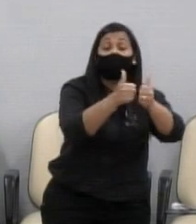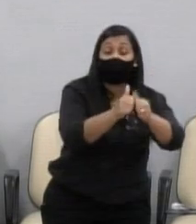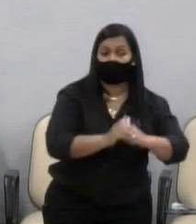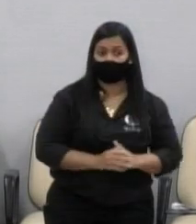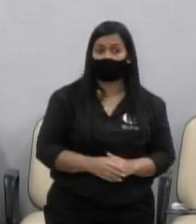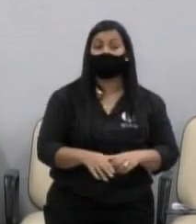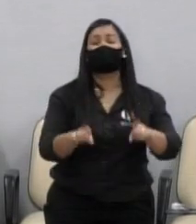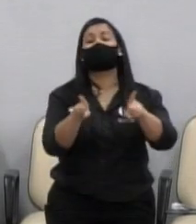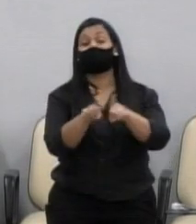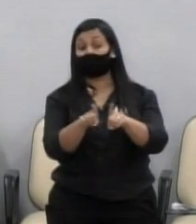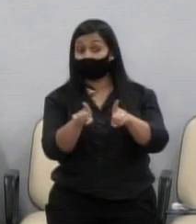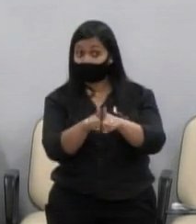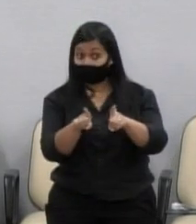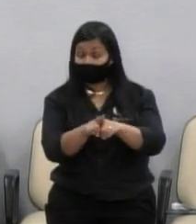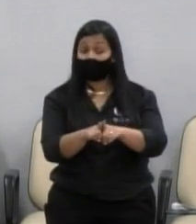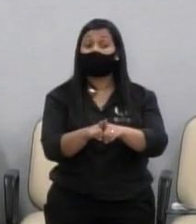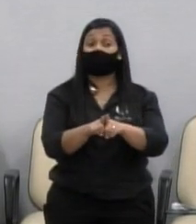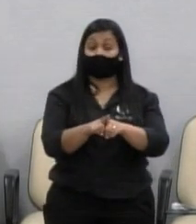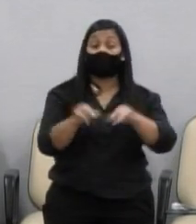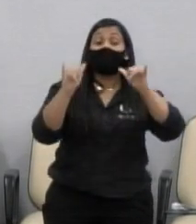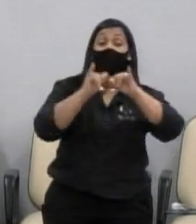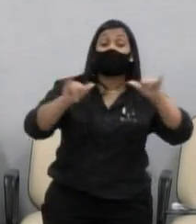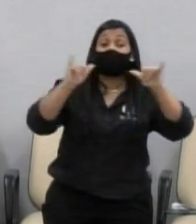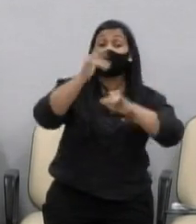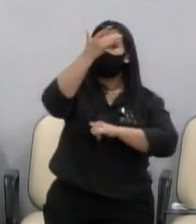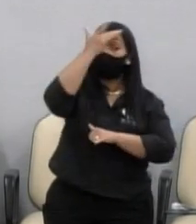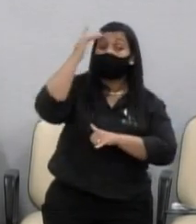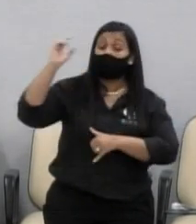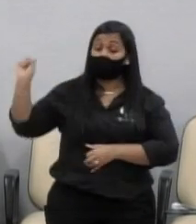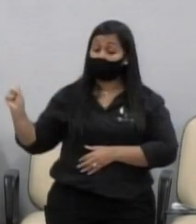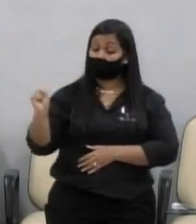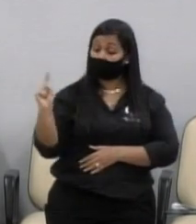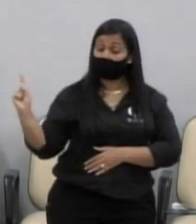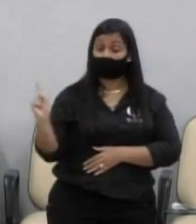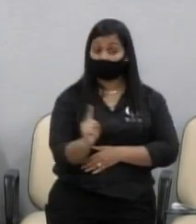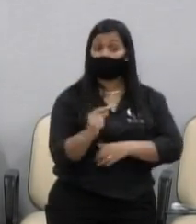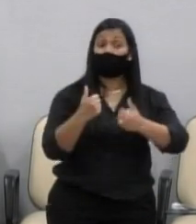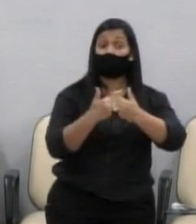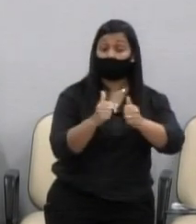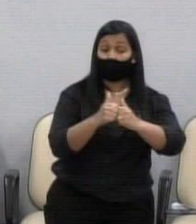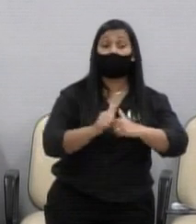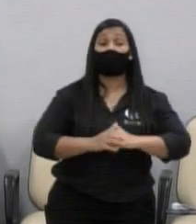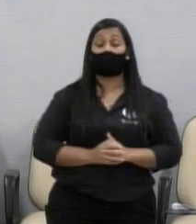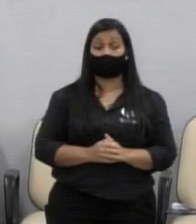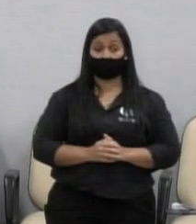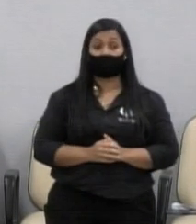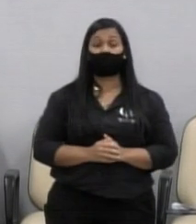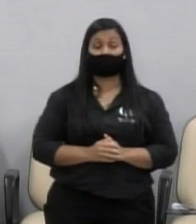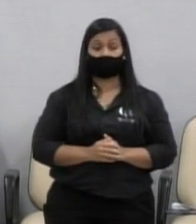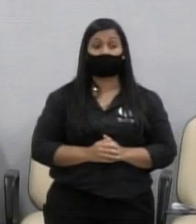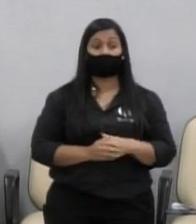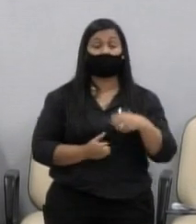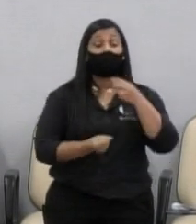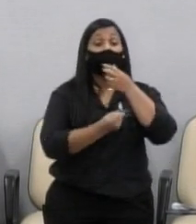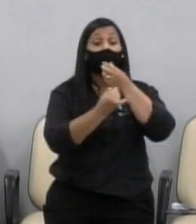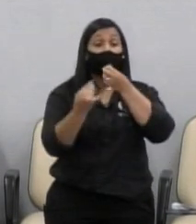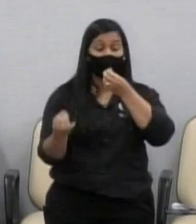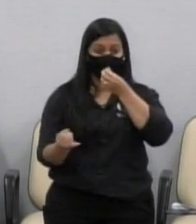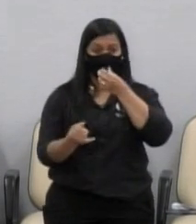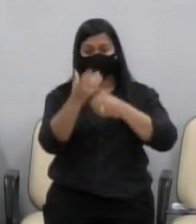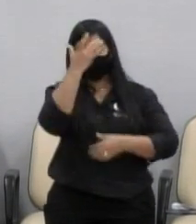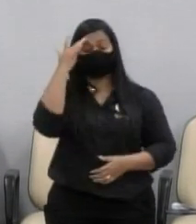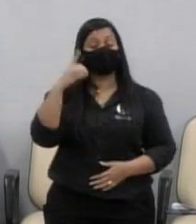também, para informar os passageiros sobre a quantidade aí de gente dentro do